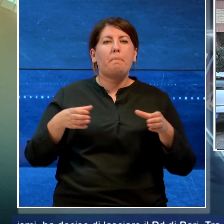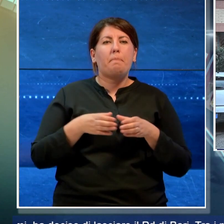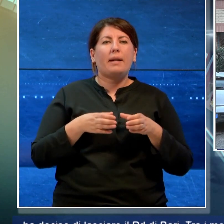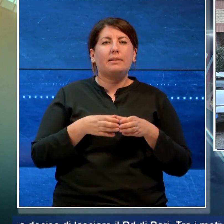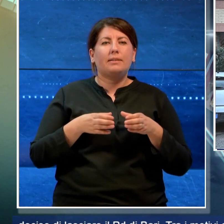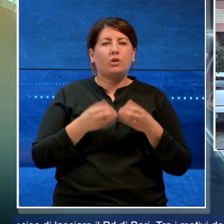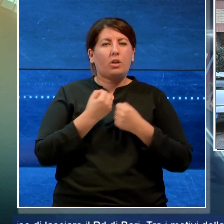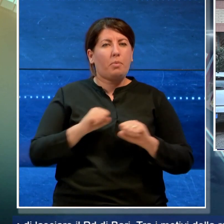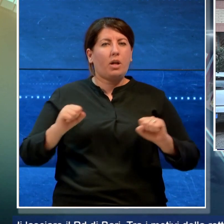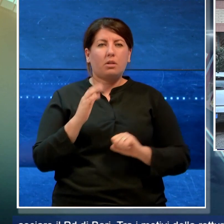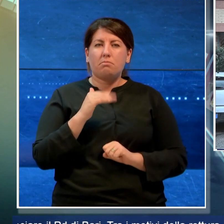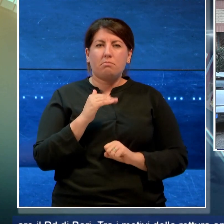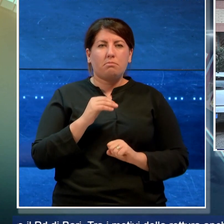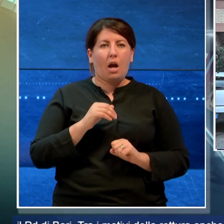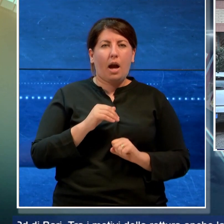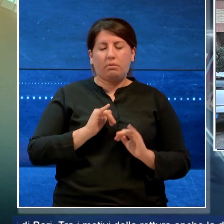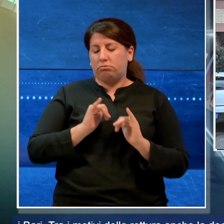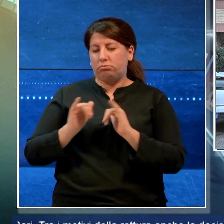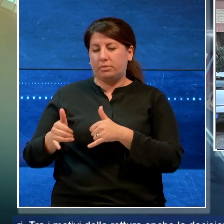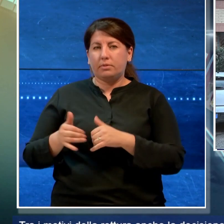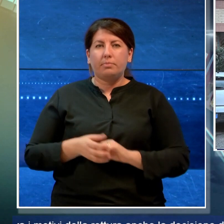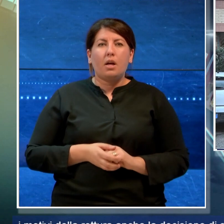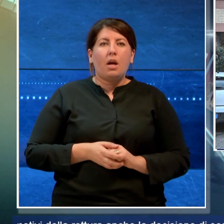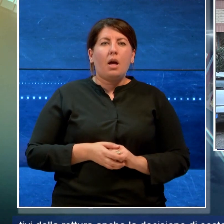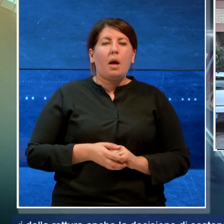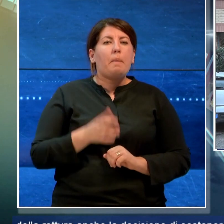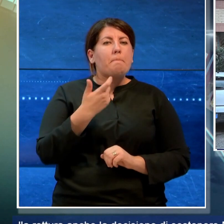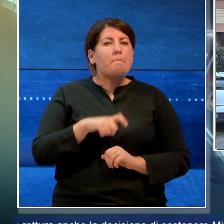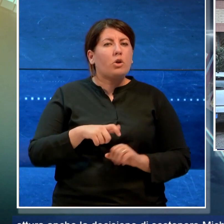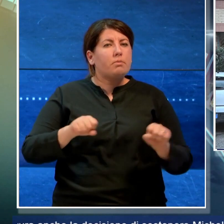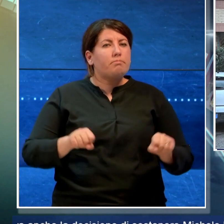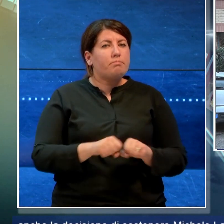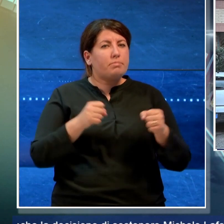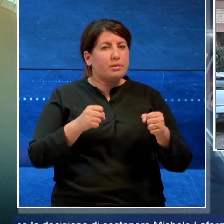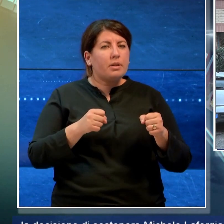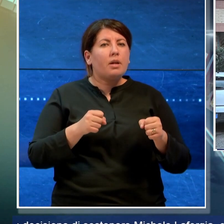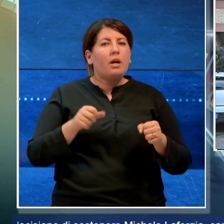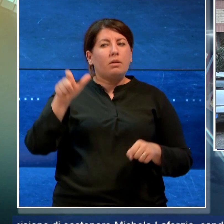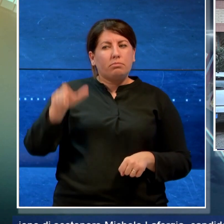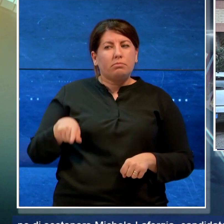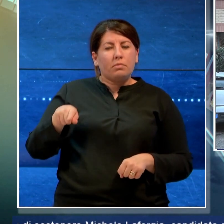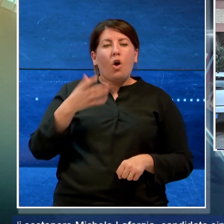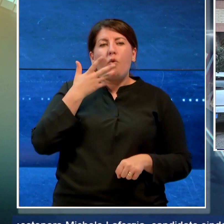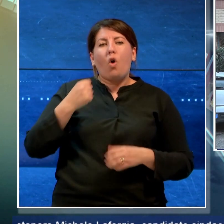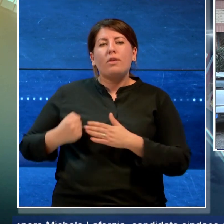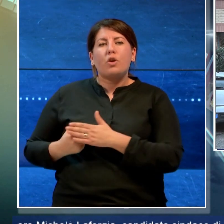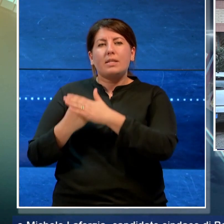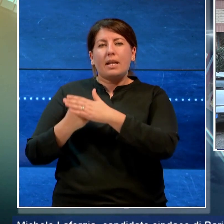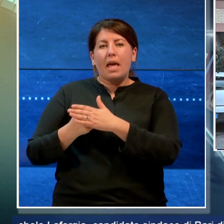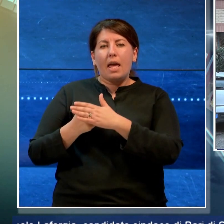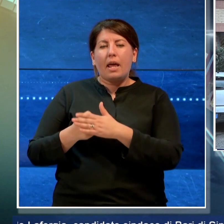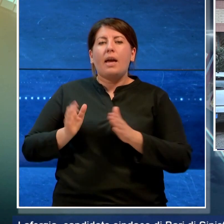Tra i motivi della rottura anche la decisione di sostenere Michele Laforgia,